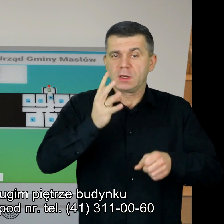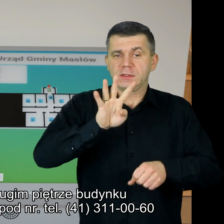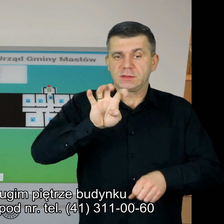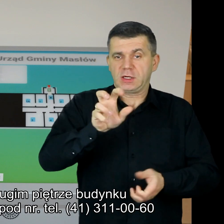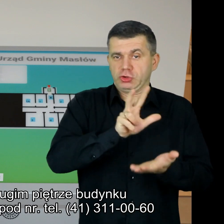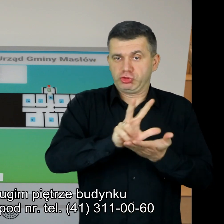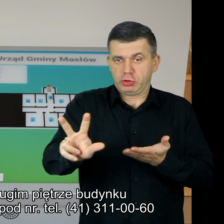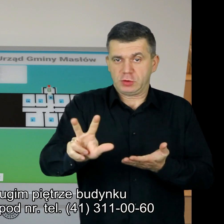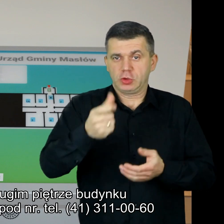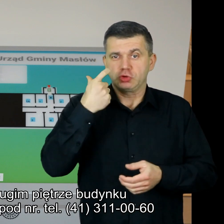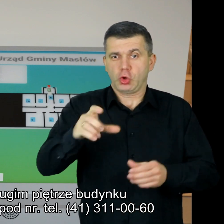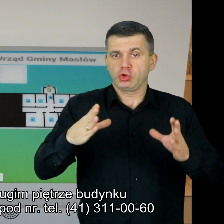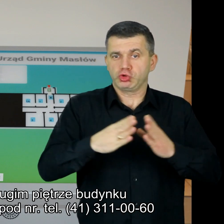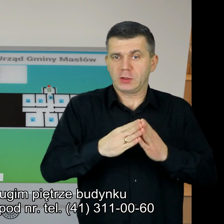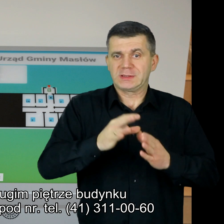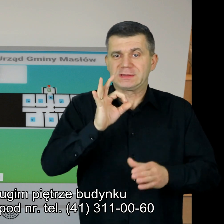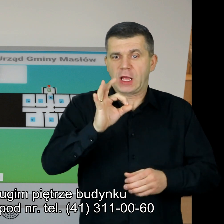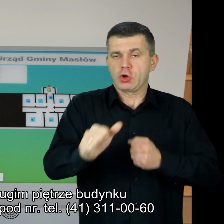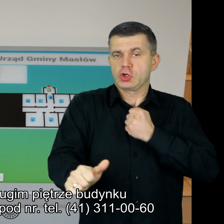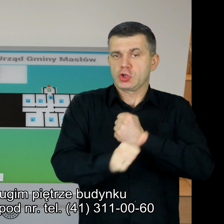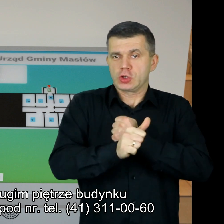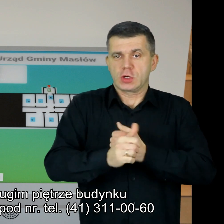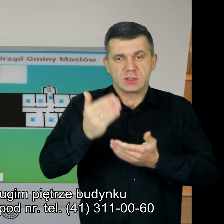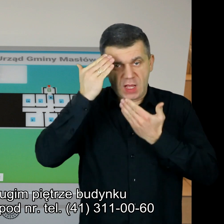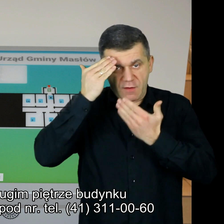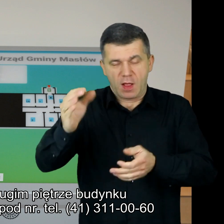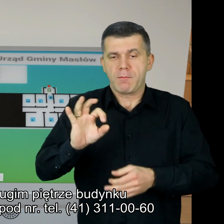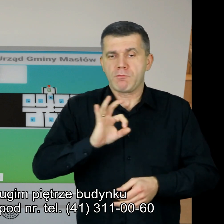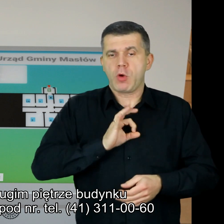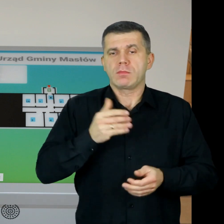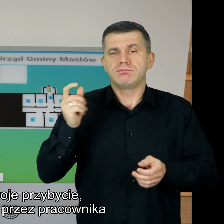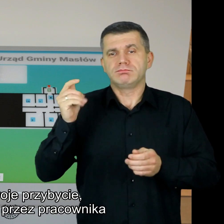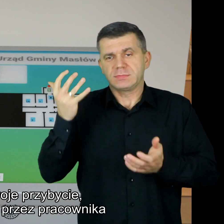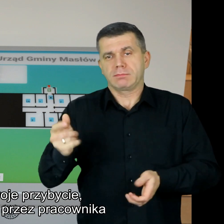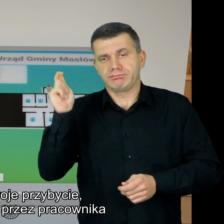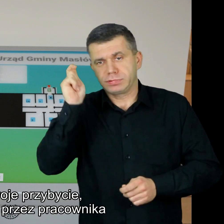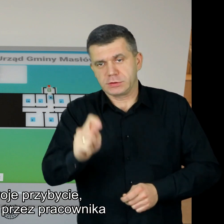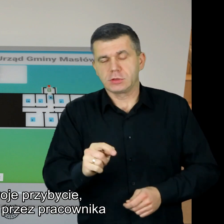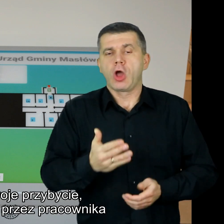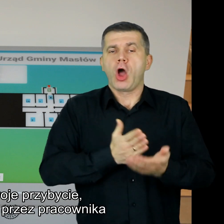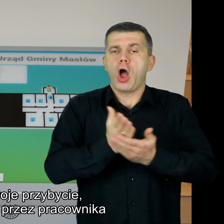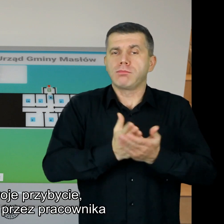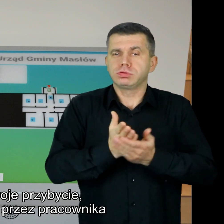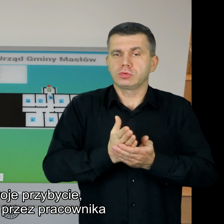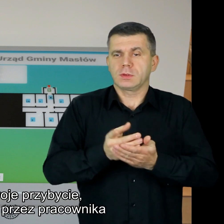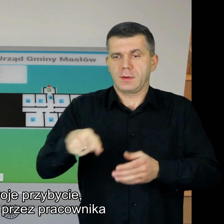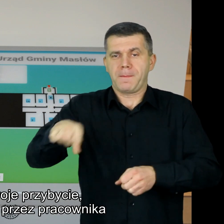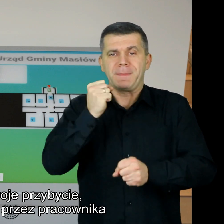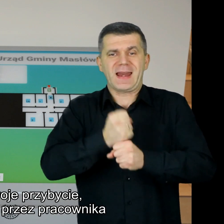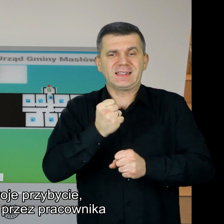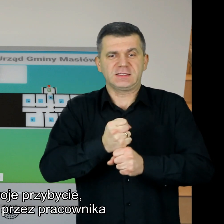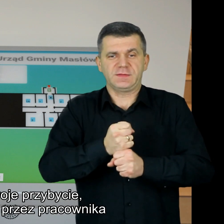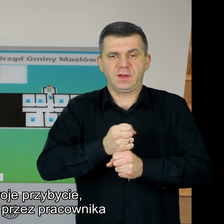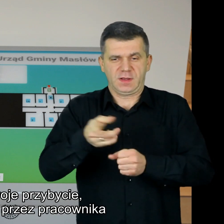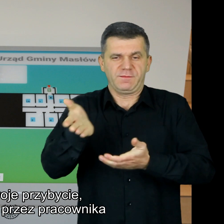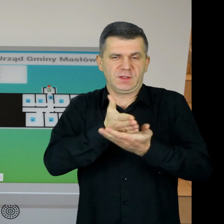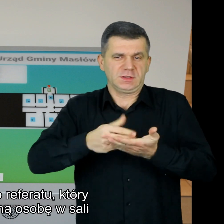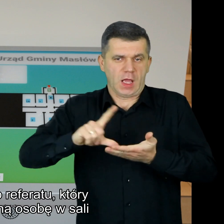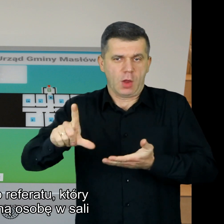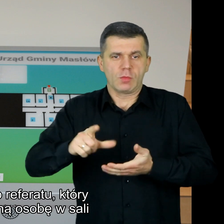numer 41 311 0060 Wgłosić swoje przybycie Celem obsługi przez pracownika właściwego